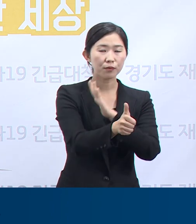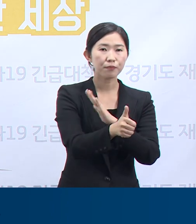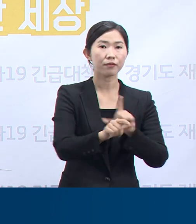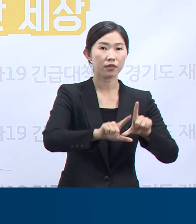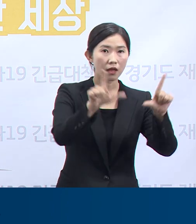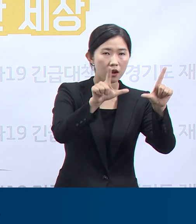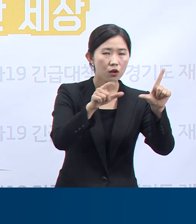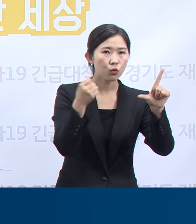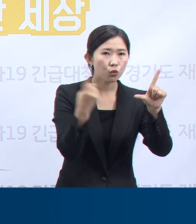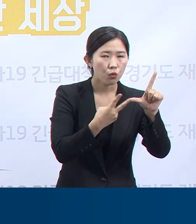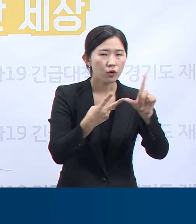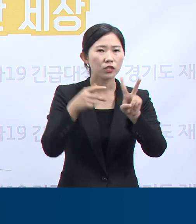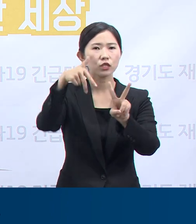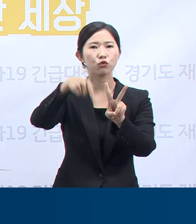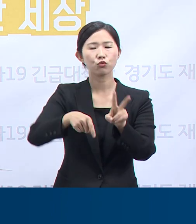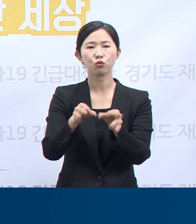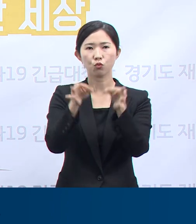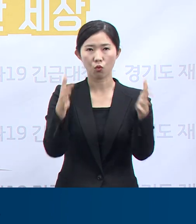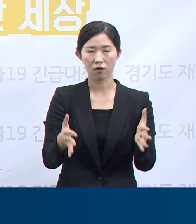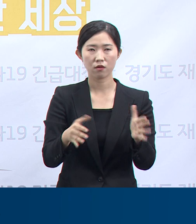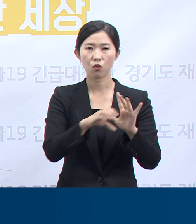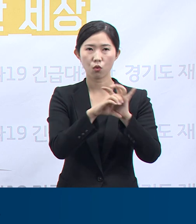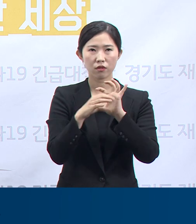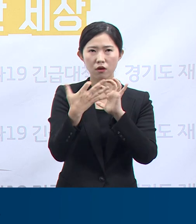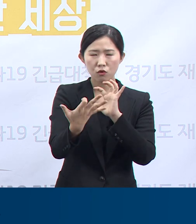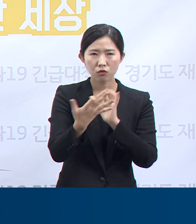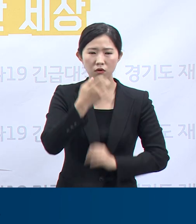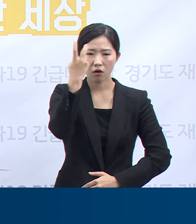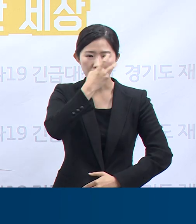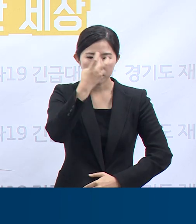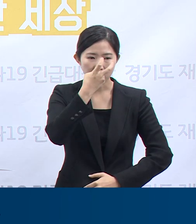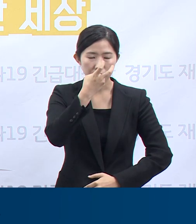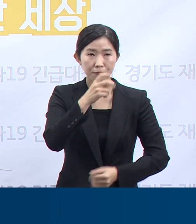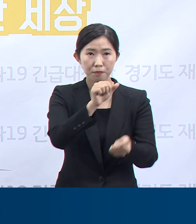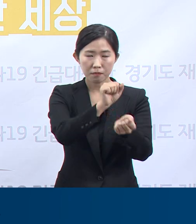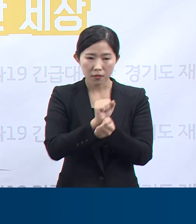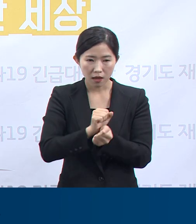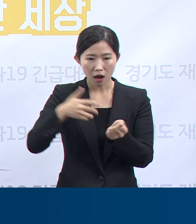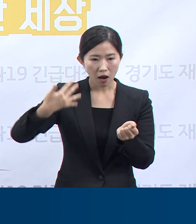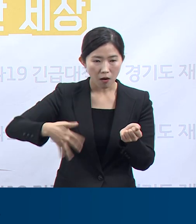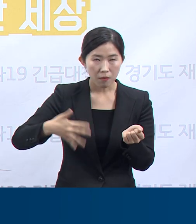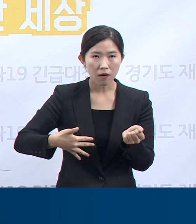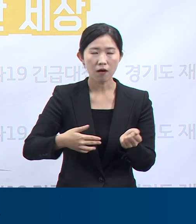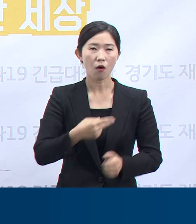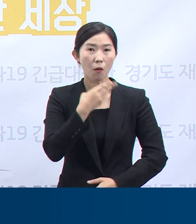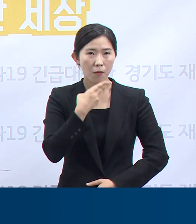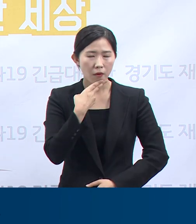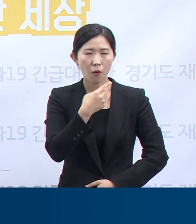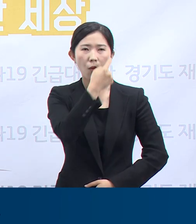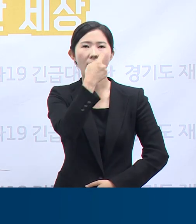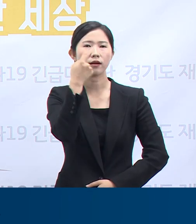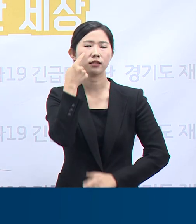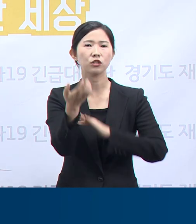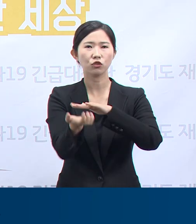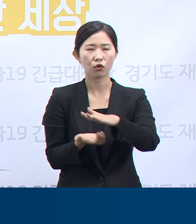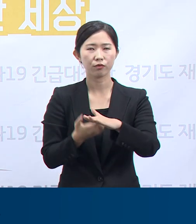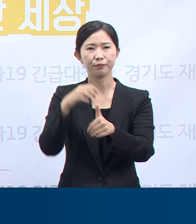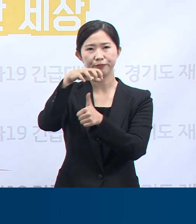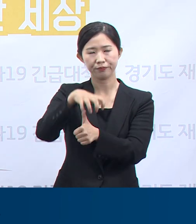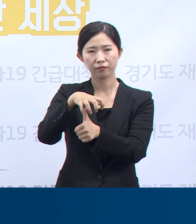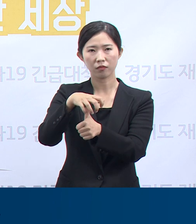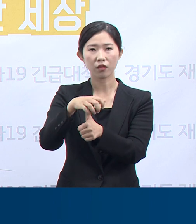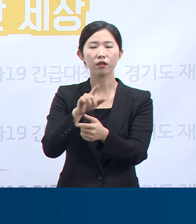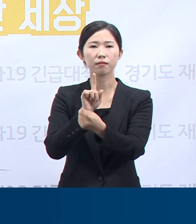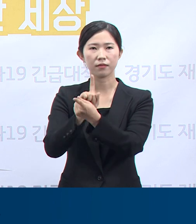2주간을 한도로 코로나19 감염조사로 미감염이 확인될 때까지입니다. 그 외에도 밀접 접촉자로